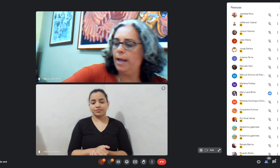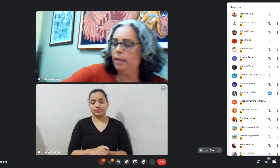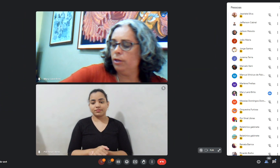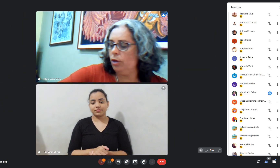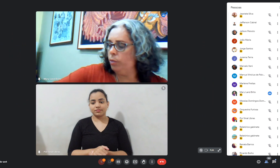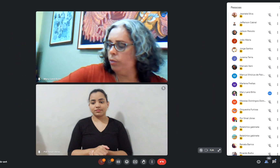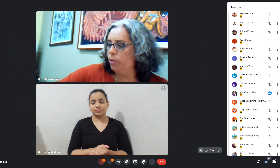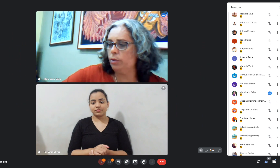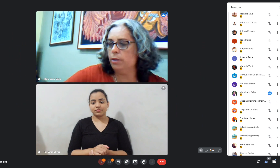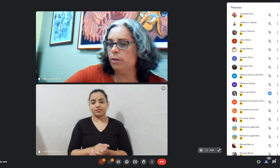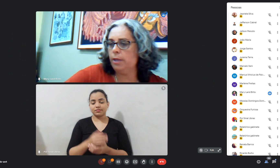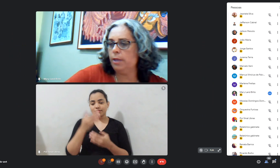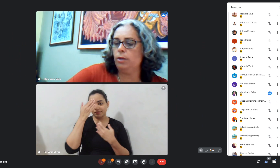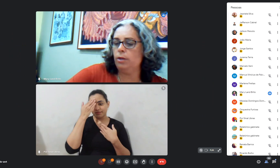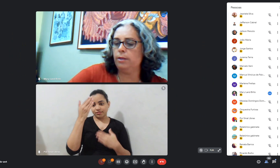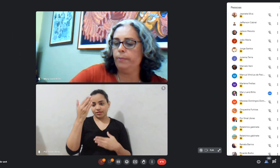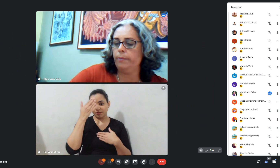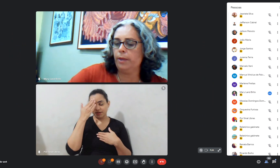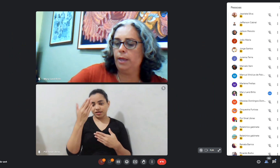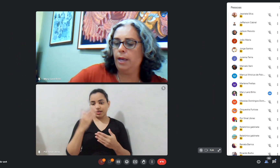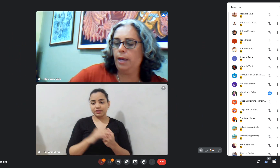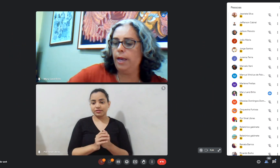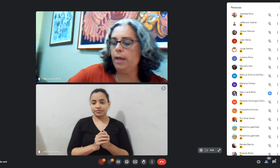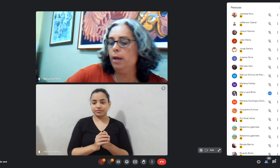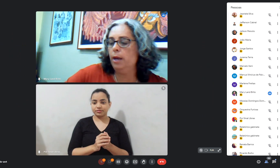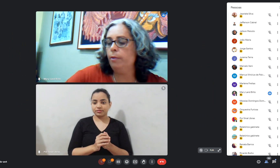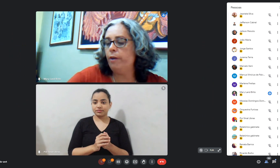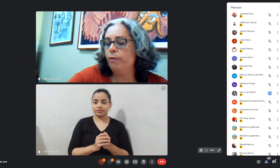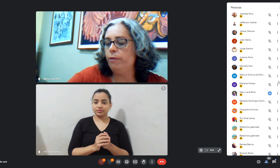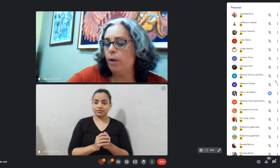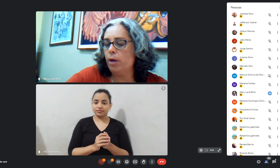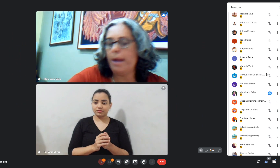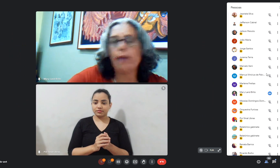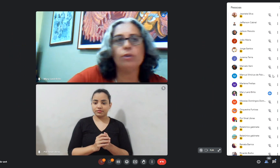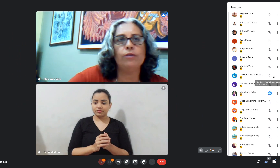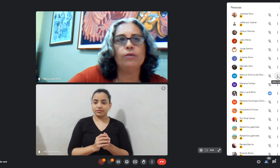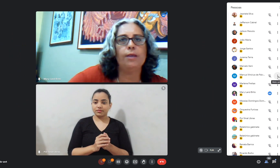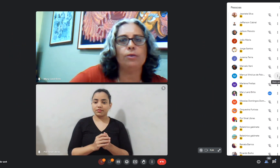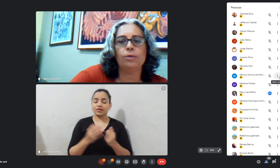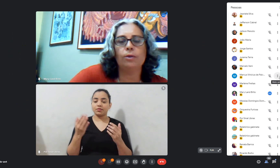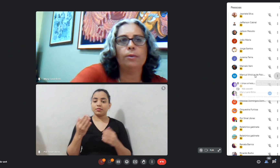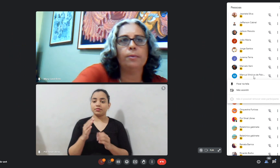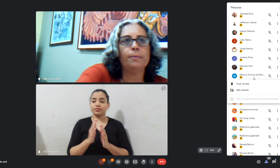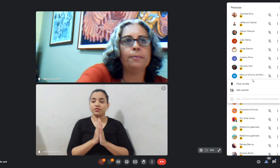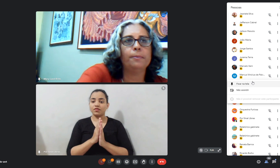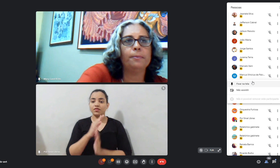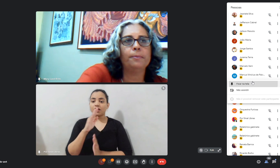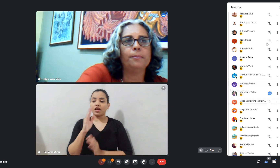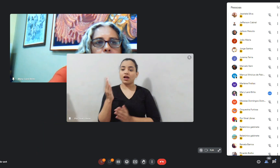Obrigada só por suas considerações e aí o favor agora Marcos Vinícius